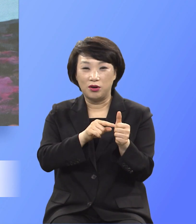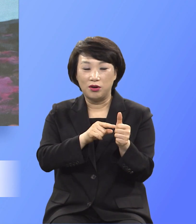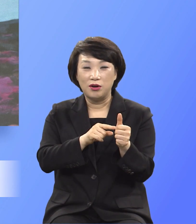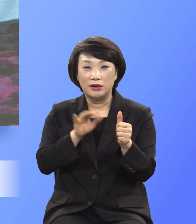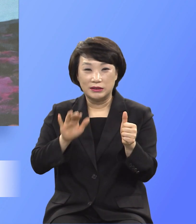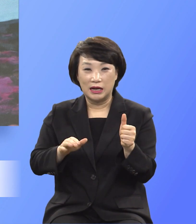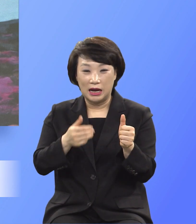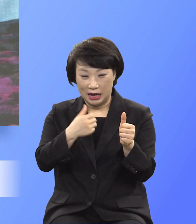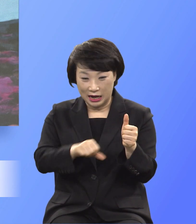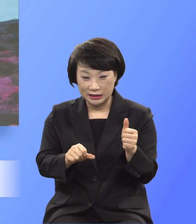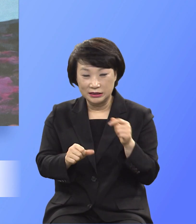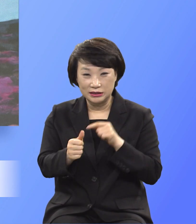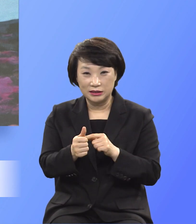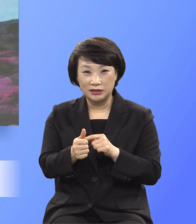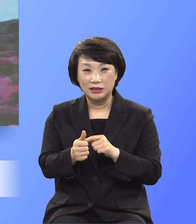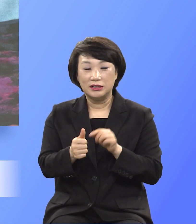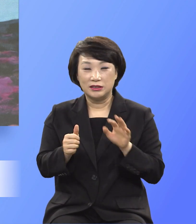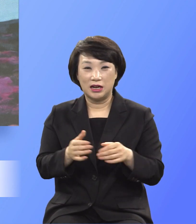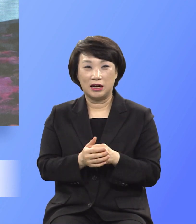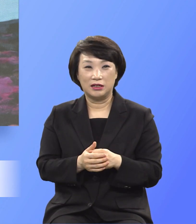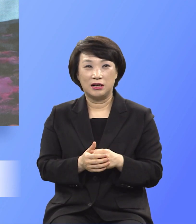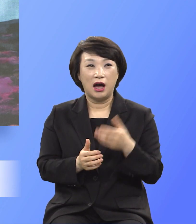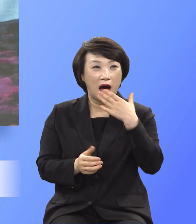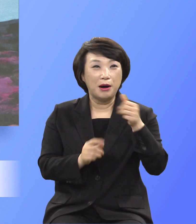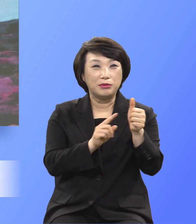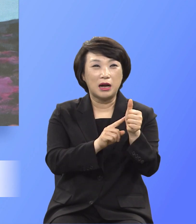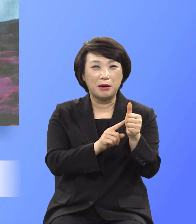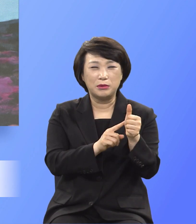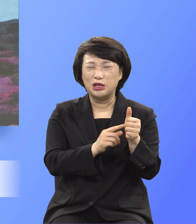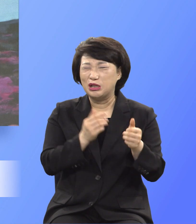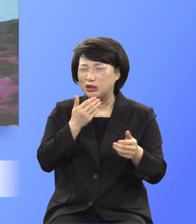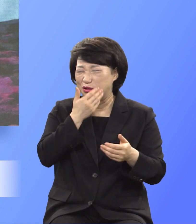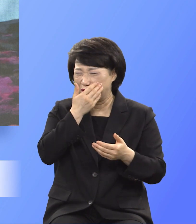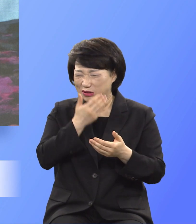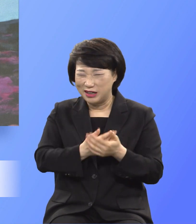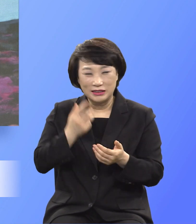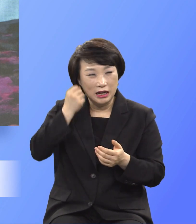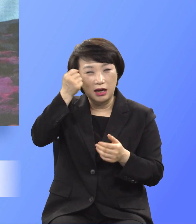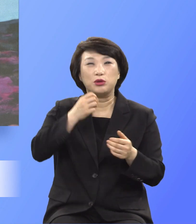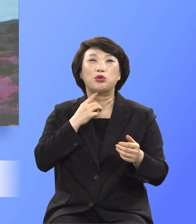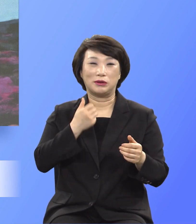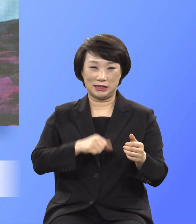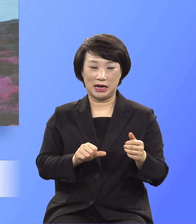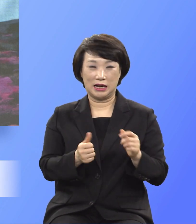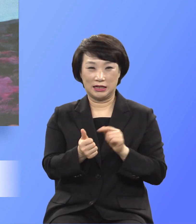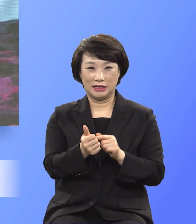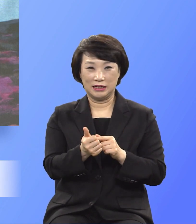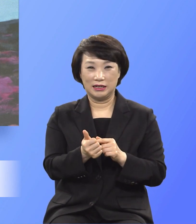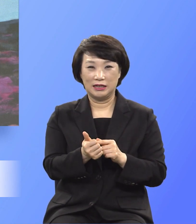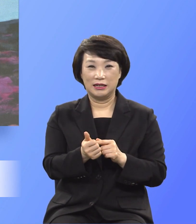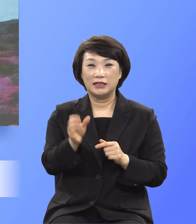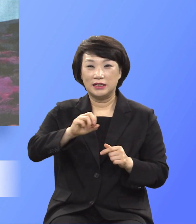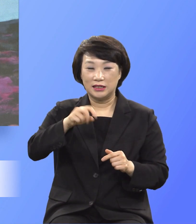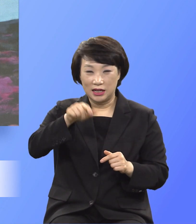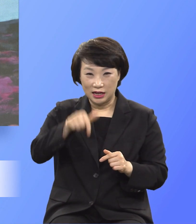자기 목숨보다 큰 크다고 여기는 독자 이삭으로 정하지 않았습니까